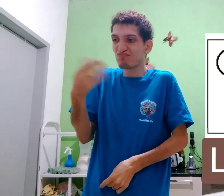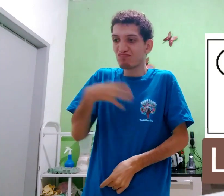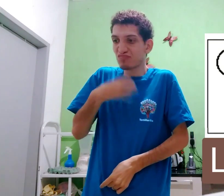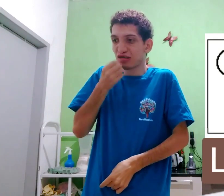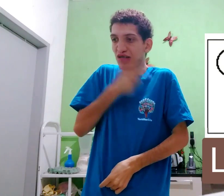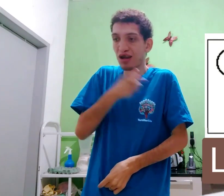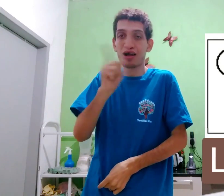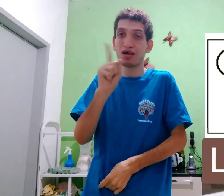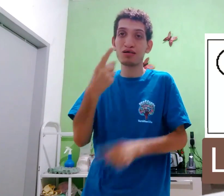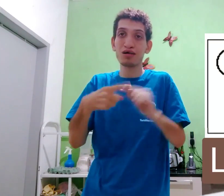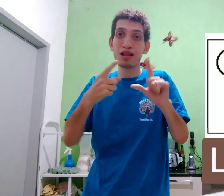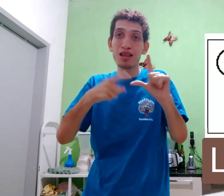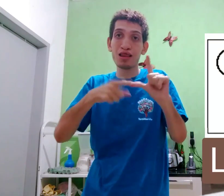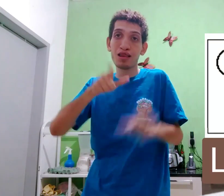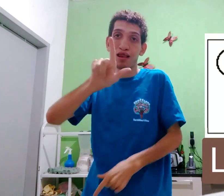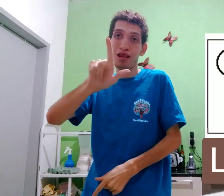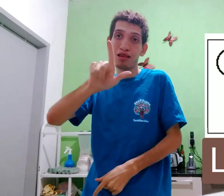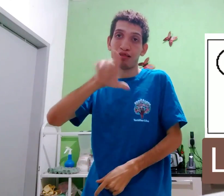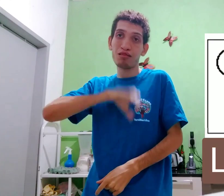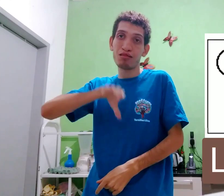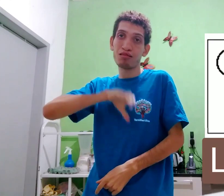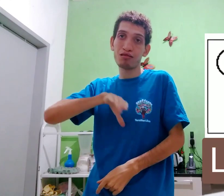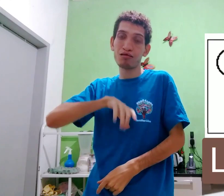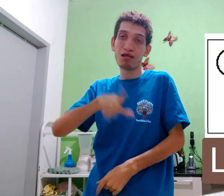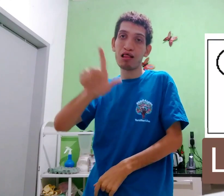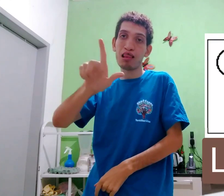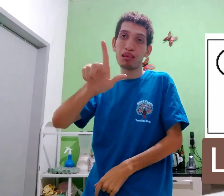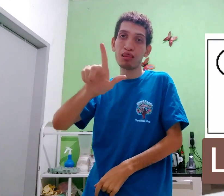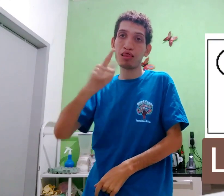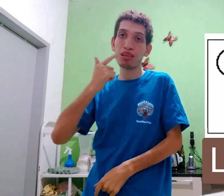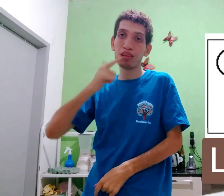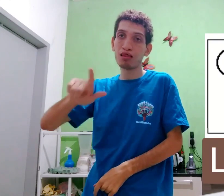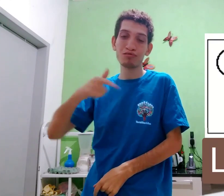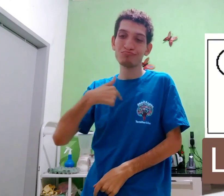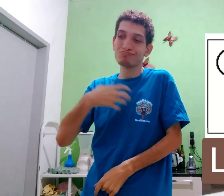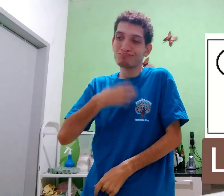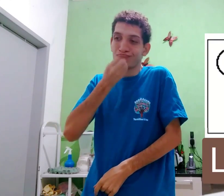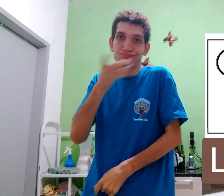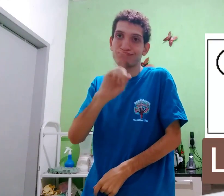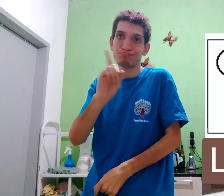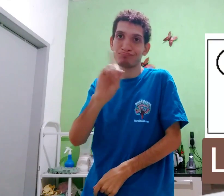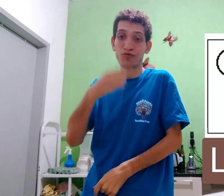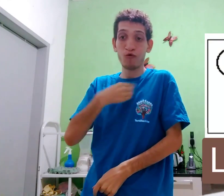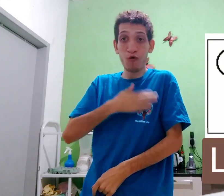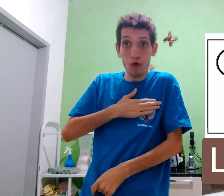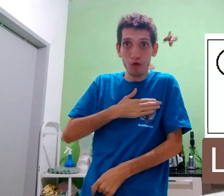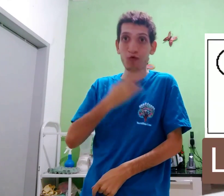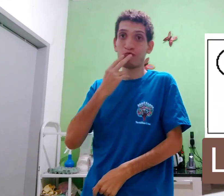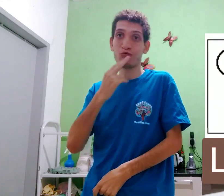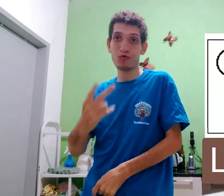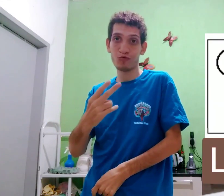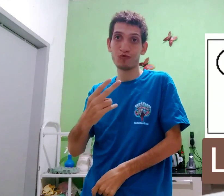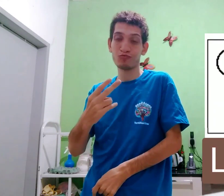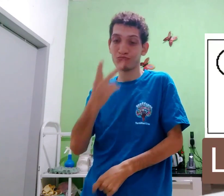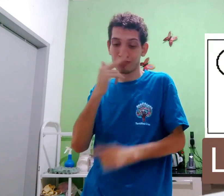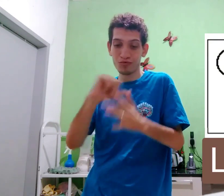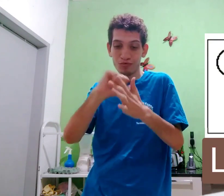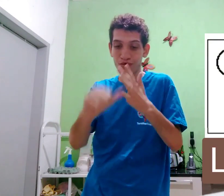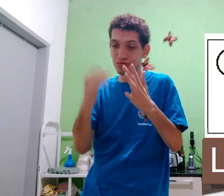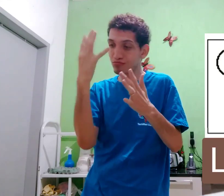eu pensar essência, graças a não, porque letra, português, L, língua. E eu não senti bem que eu gostar esse